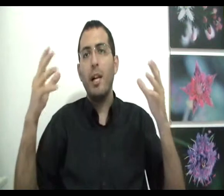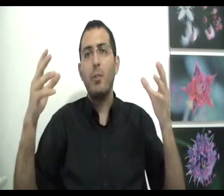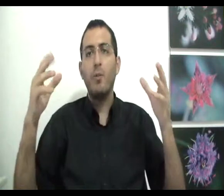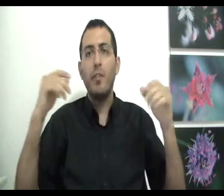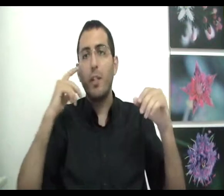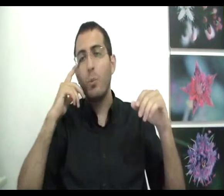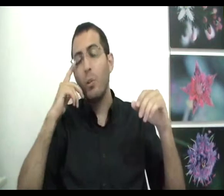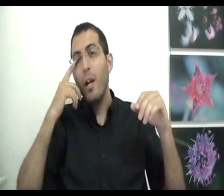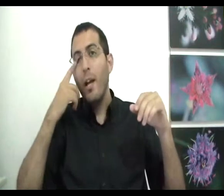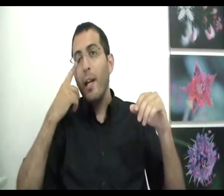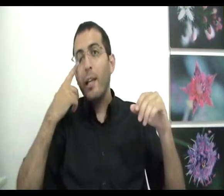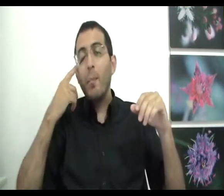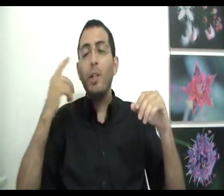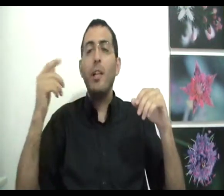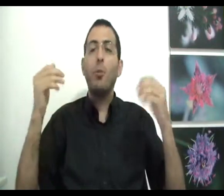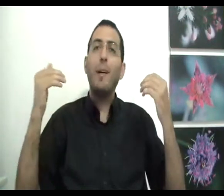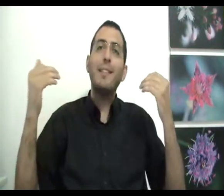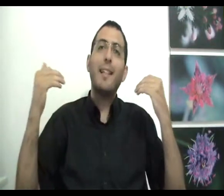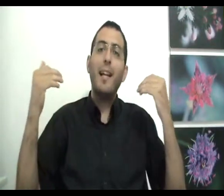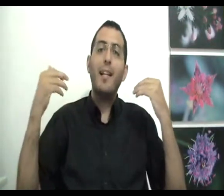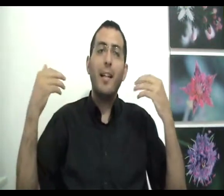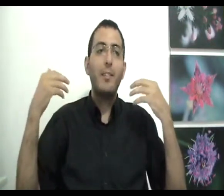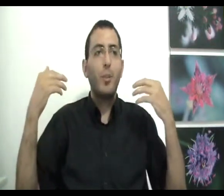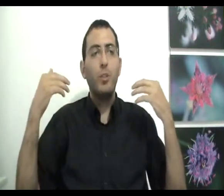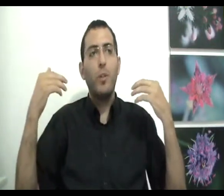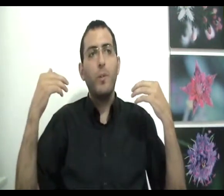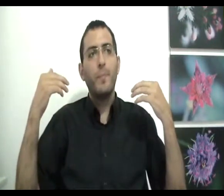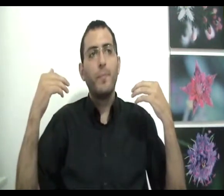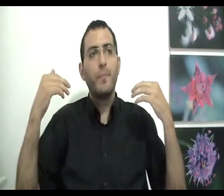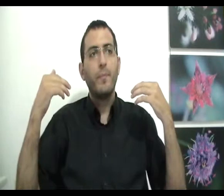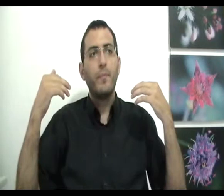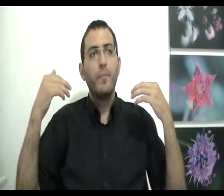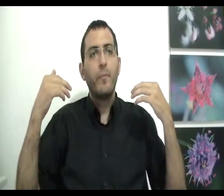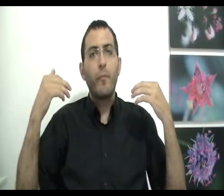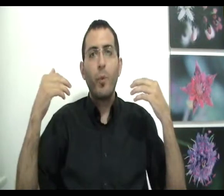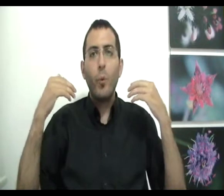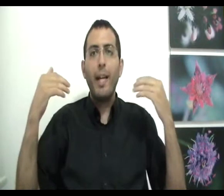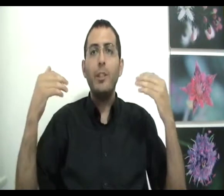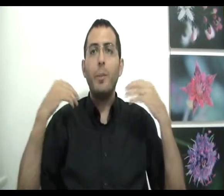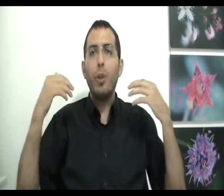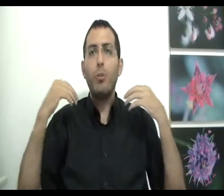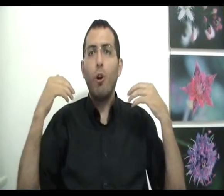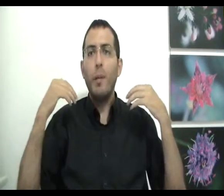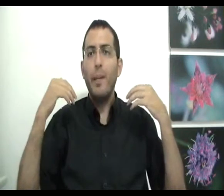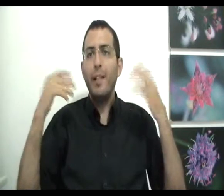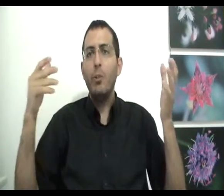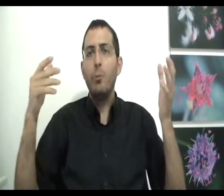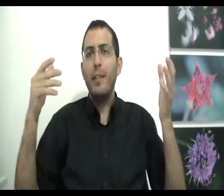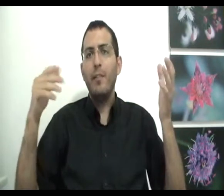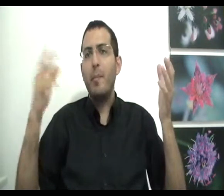האחדות והנפרדות כי מי שלדוגמה יסתכל על עניין הרצונות שלו הוא יראה שבתוך תוכו באמת אין לו שום עדפה